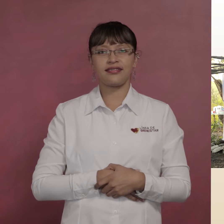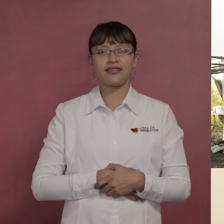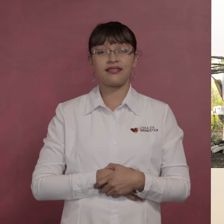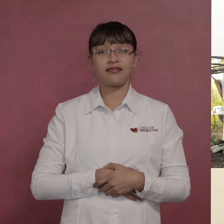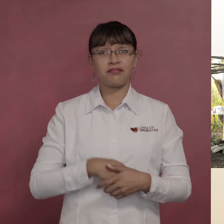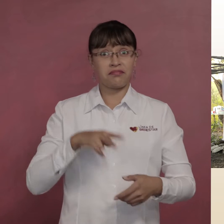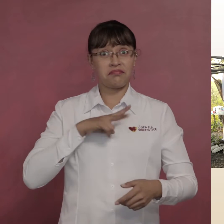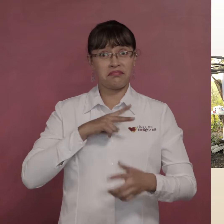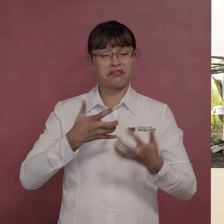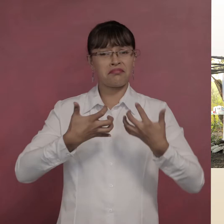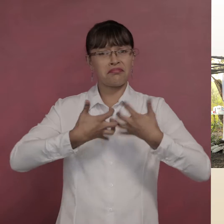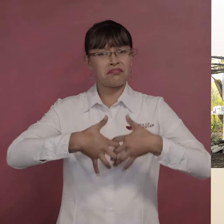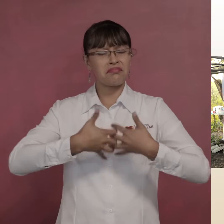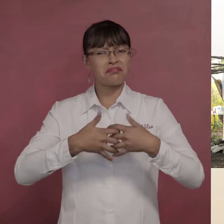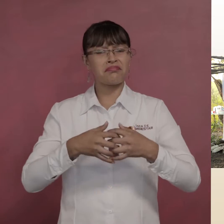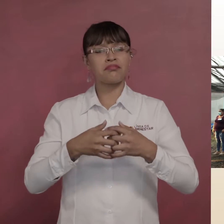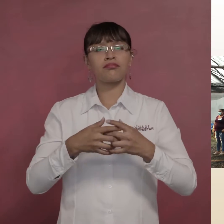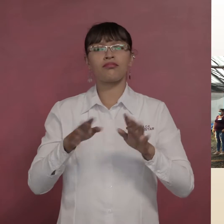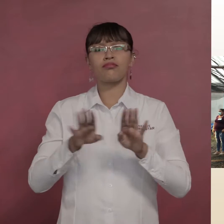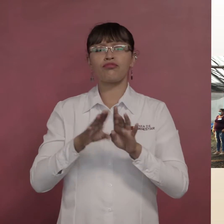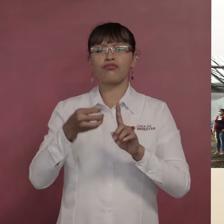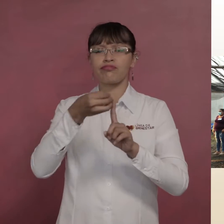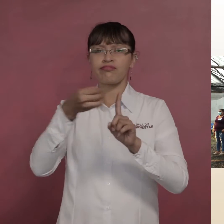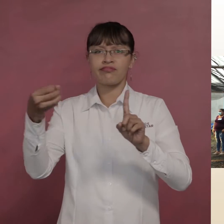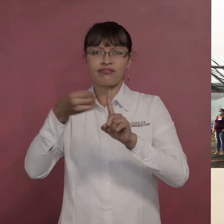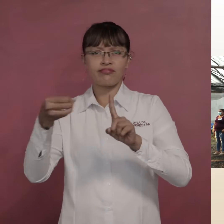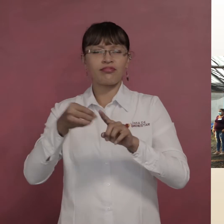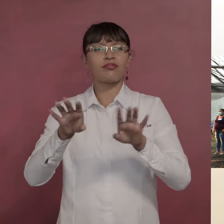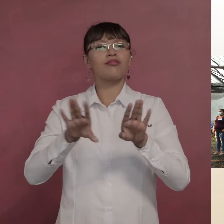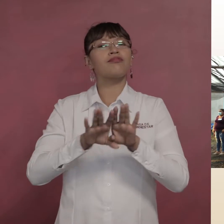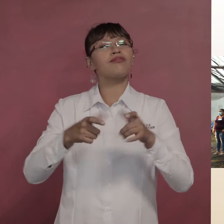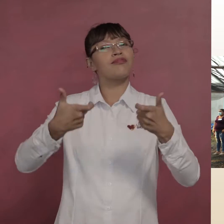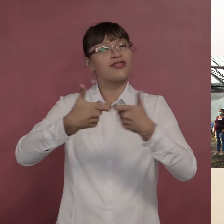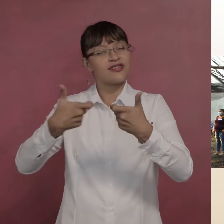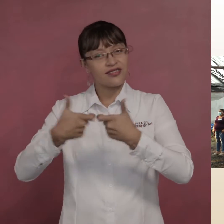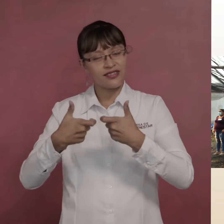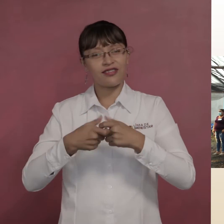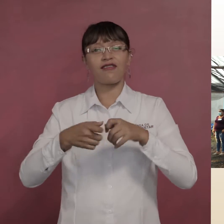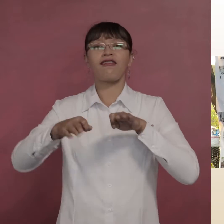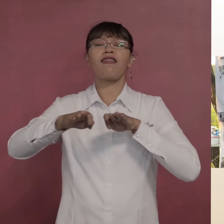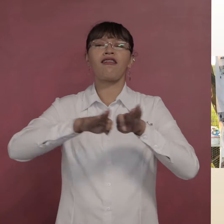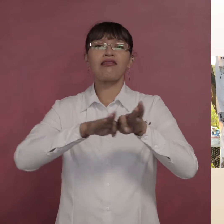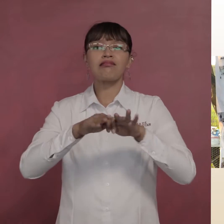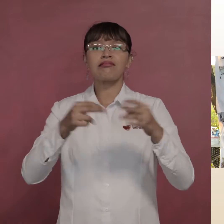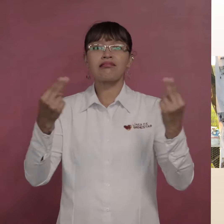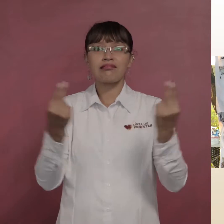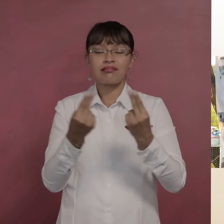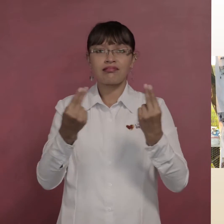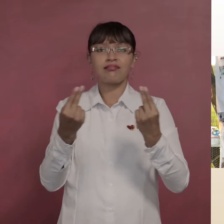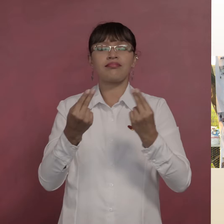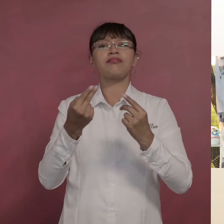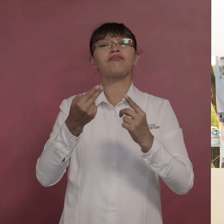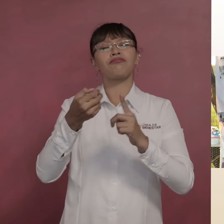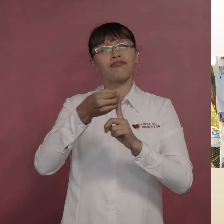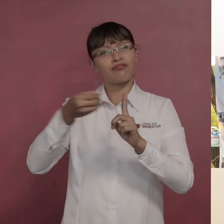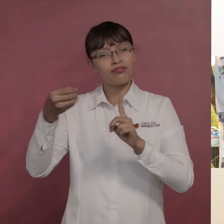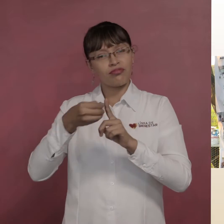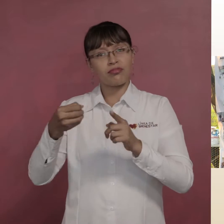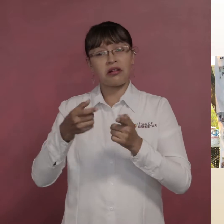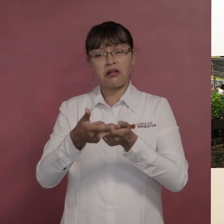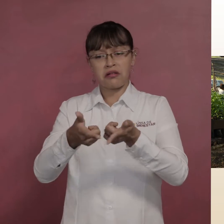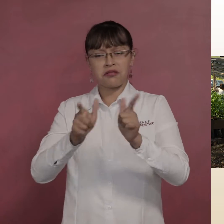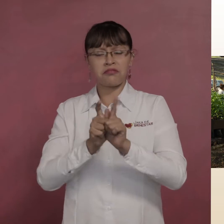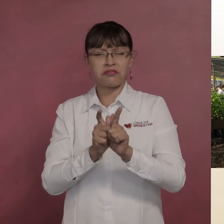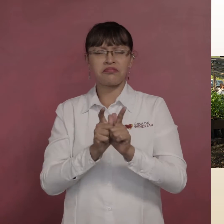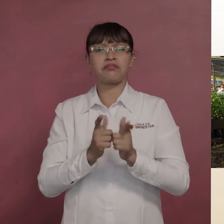Mi función aquí es organizar para alguna cooperación, para algún trabajo que se tenga que realizar aquí en nuestro